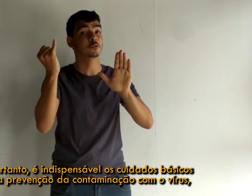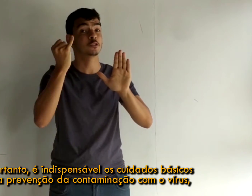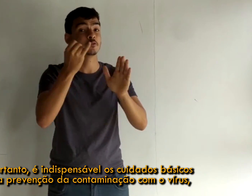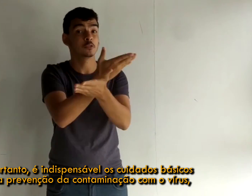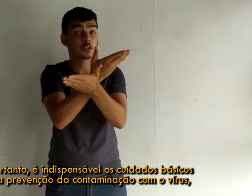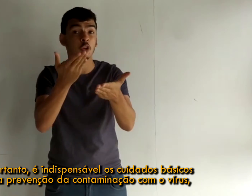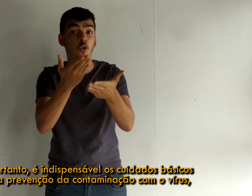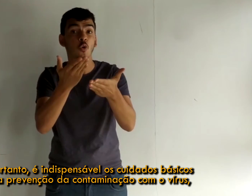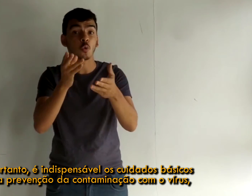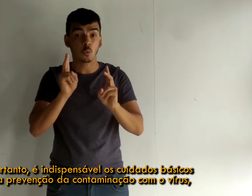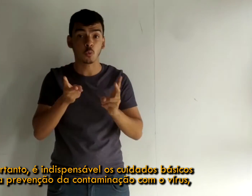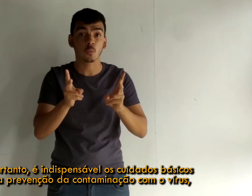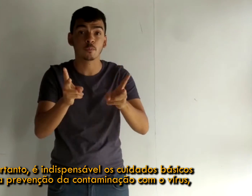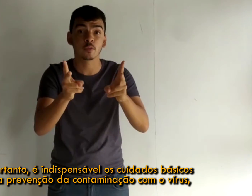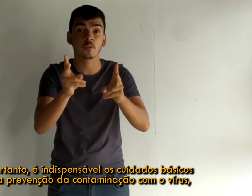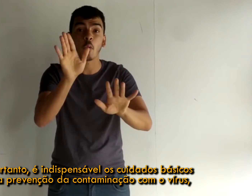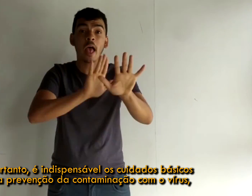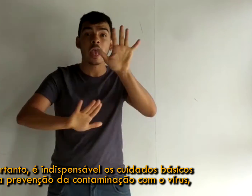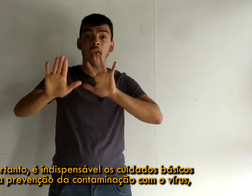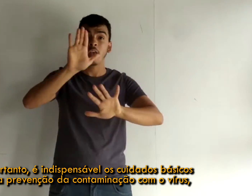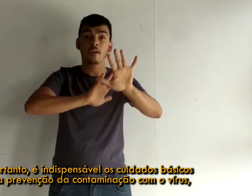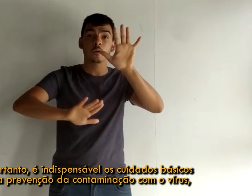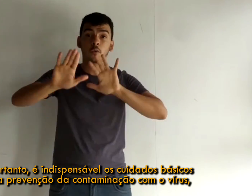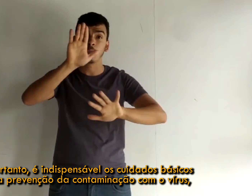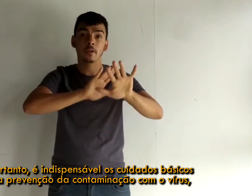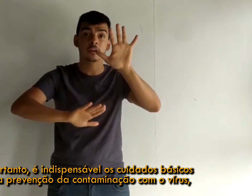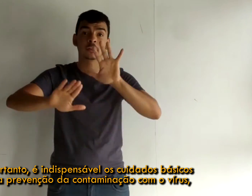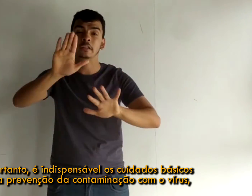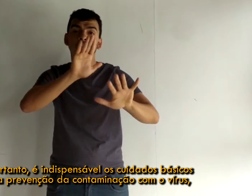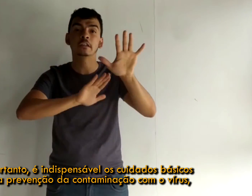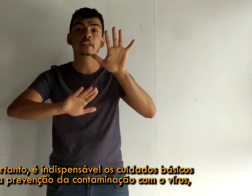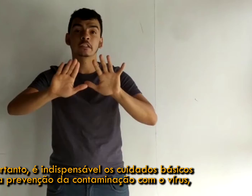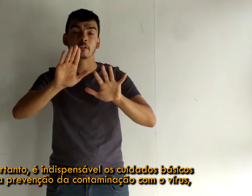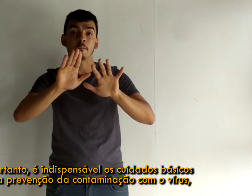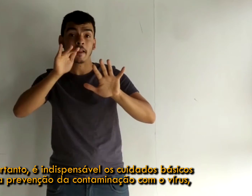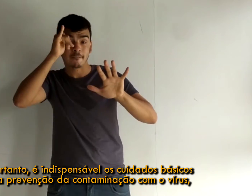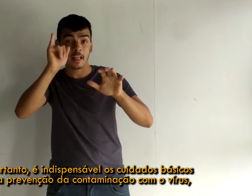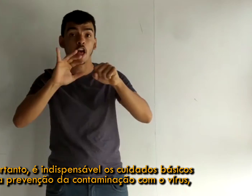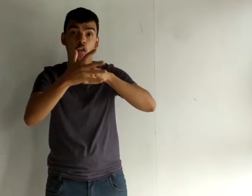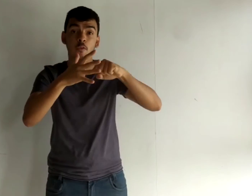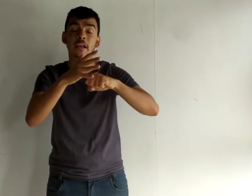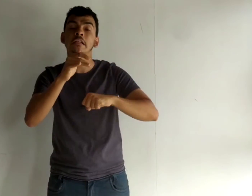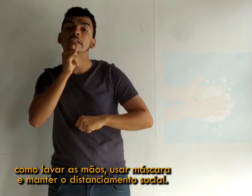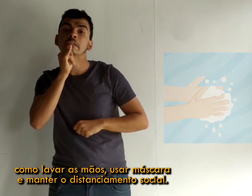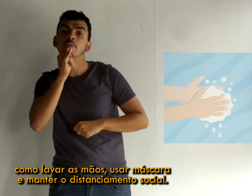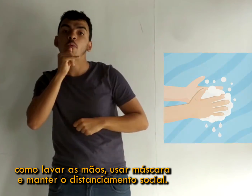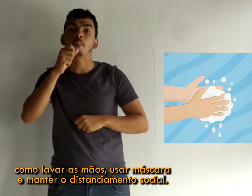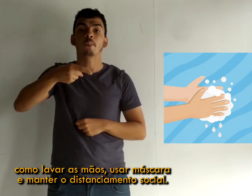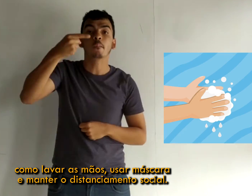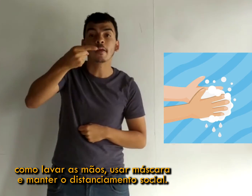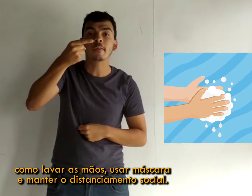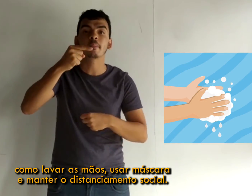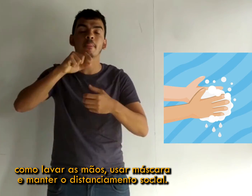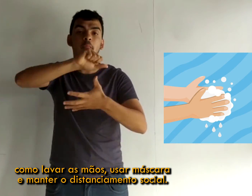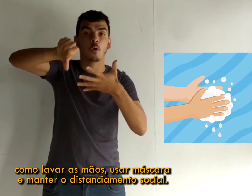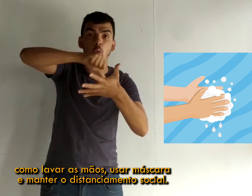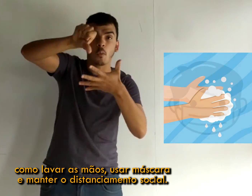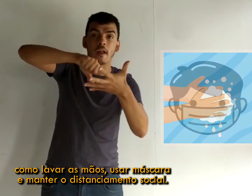Portanto, é indispensável os cuidados básicos na prevenção da contaminação com o vírus, como lavar as mãos, usar